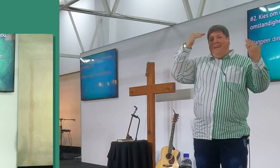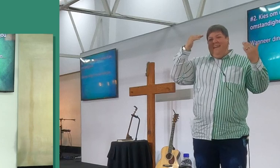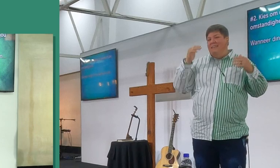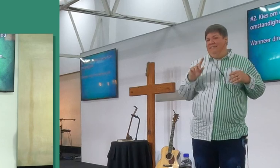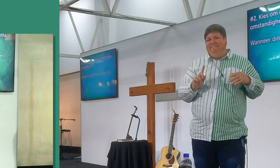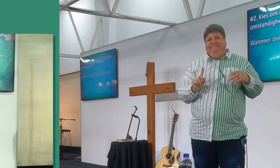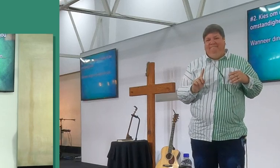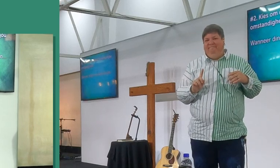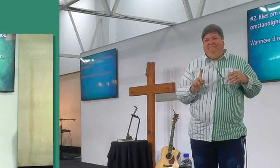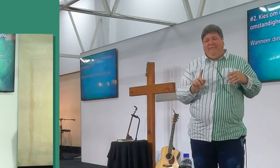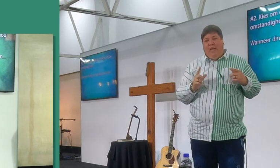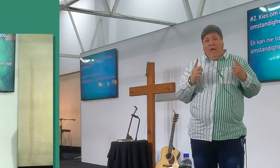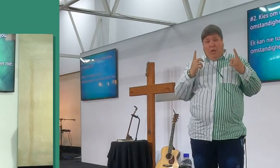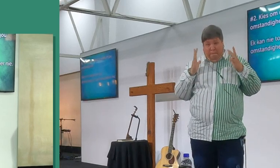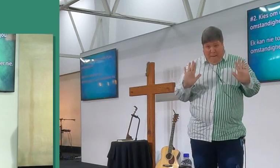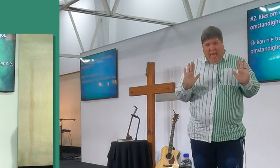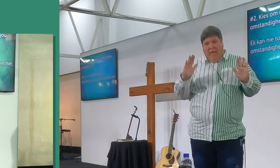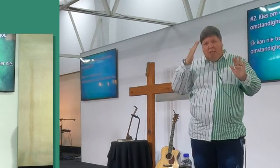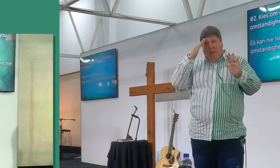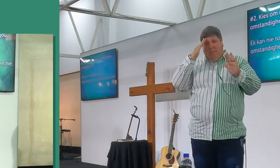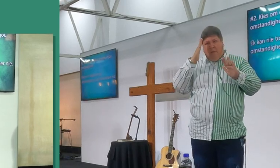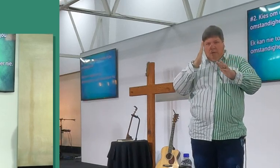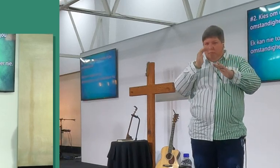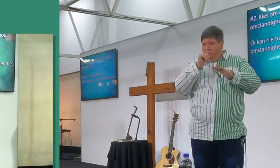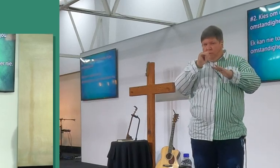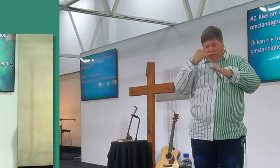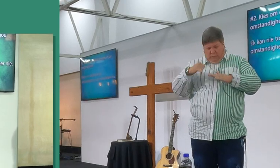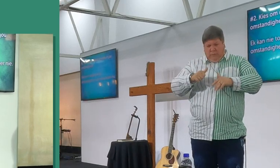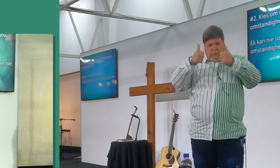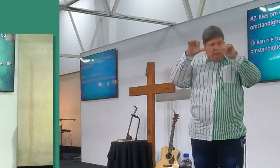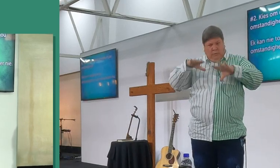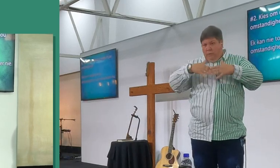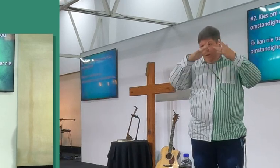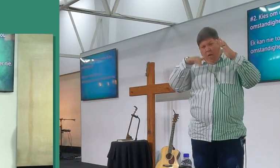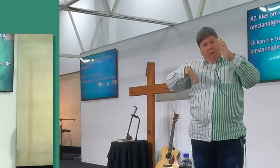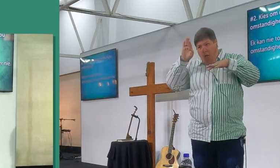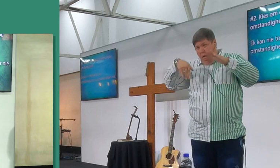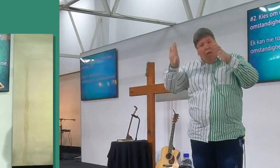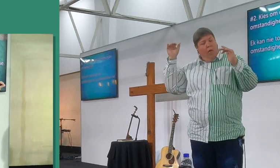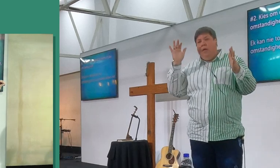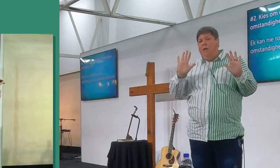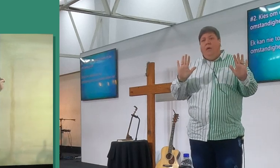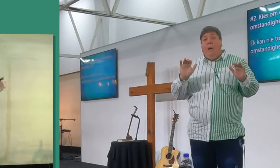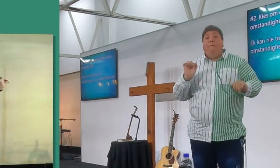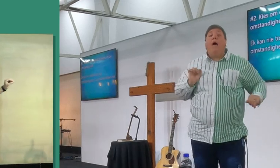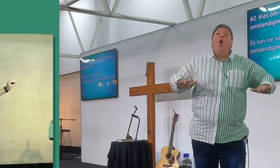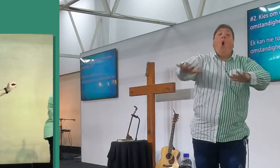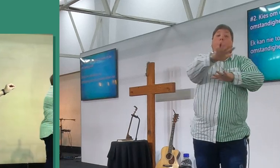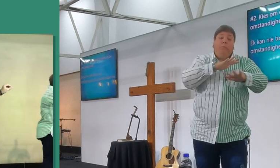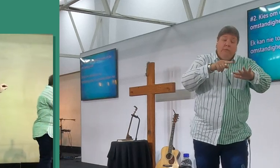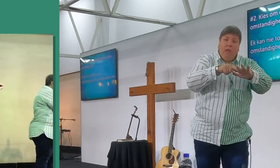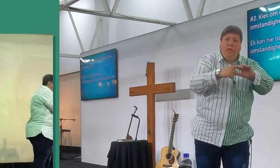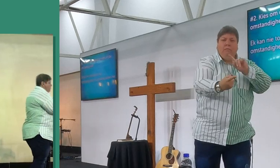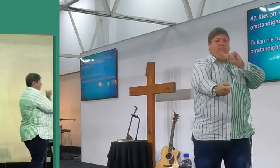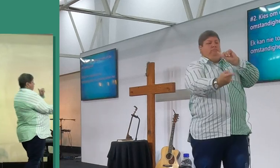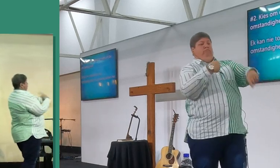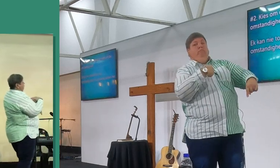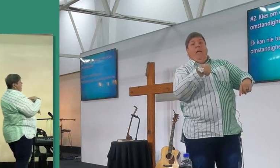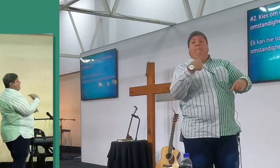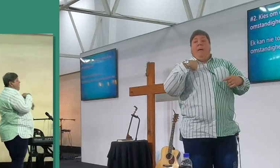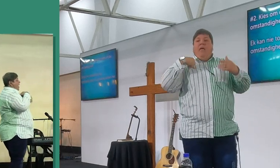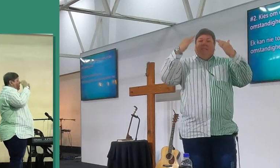jy mag het nie doen nie, ek en jy mag het nie doen nie, ek en jy kan nie toelaat, dat my omstandighere, my dankbaarheid dikteer nie,